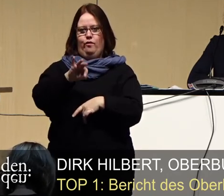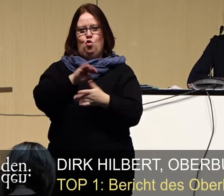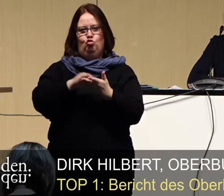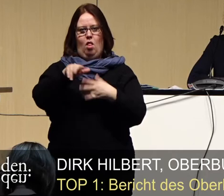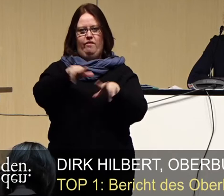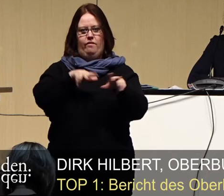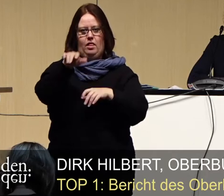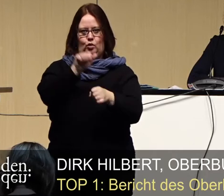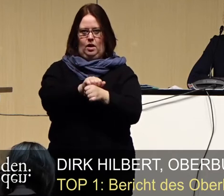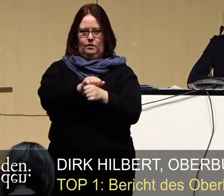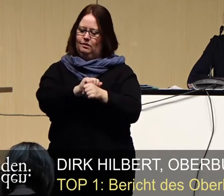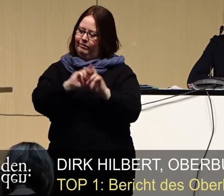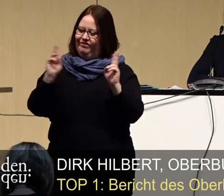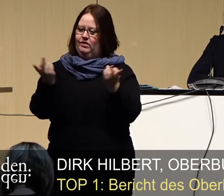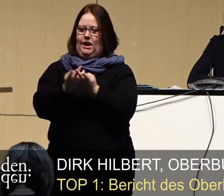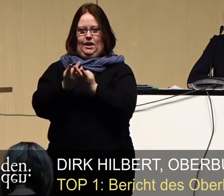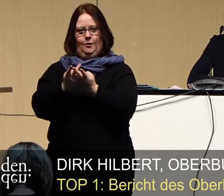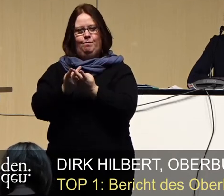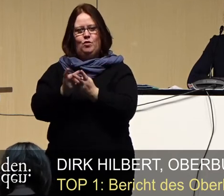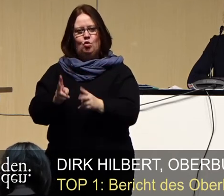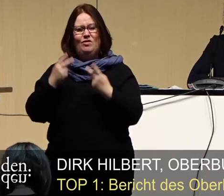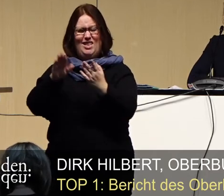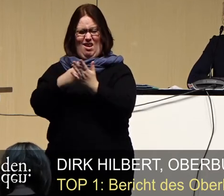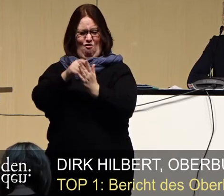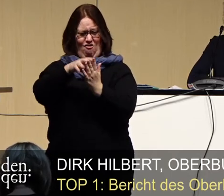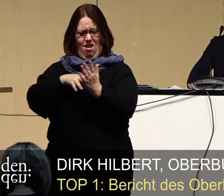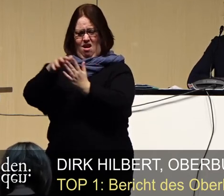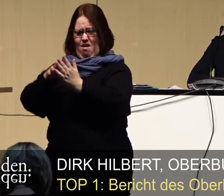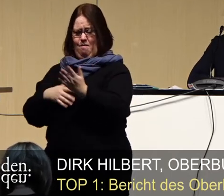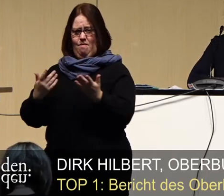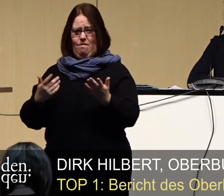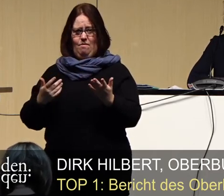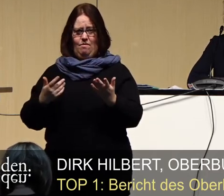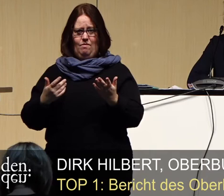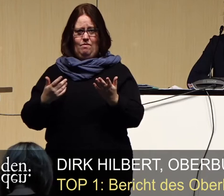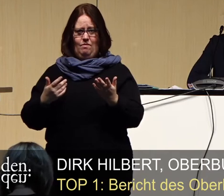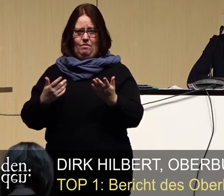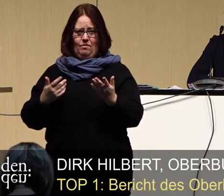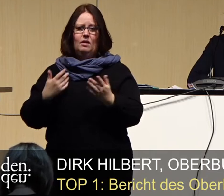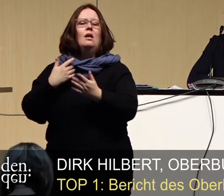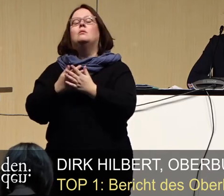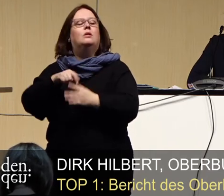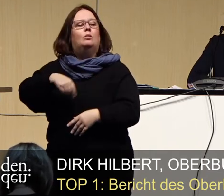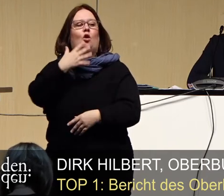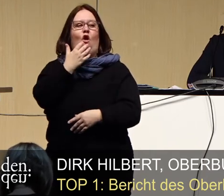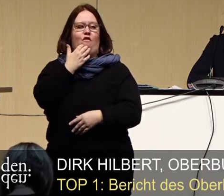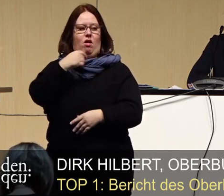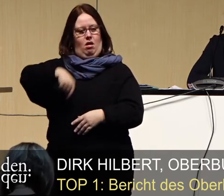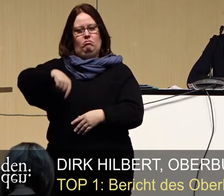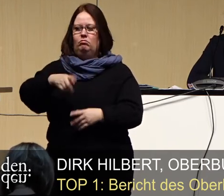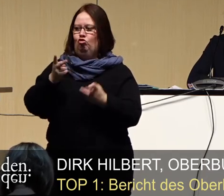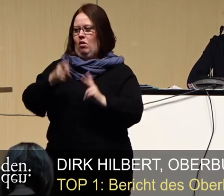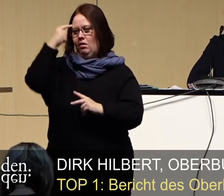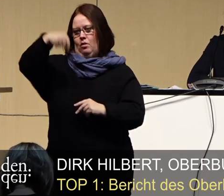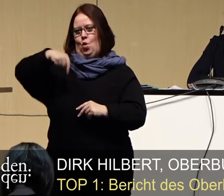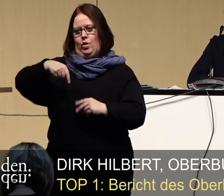das Schulverwaltungsamt und die wichtigen Aufgaben, die hier anstehen. Insofern hoffe ich sehr, dass der Stadtrat auch in dieser Frage